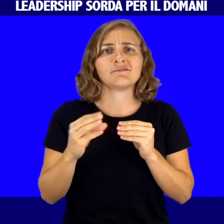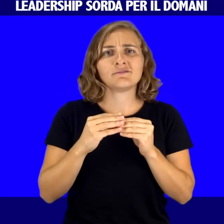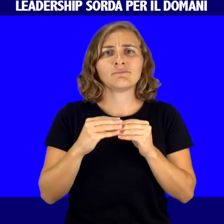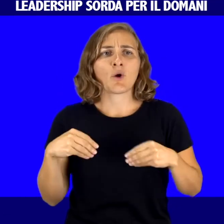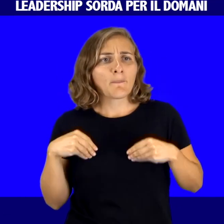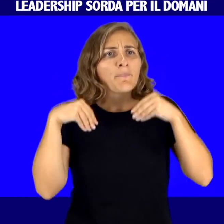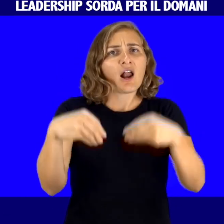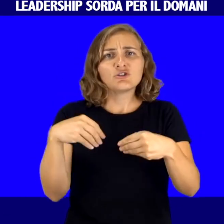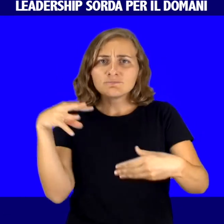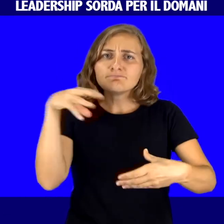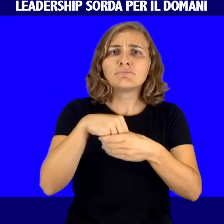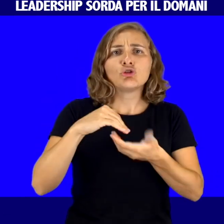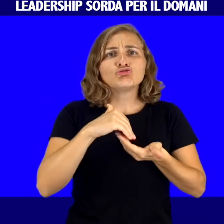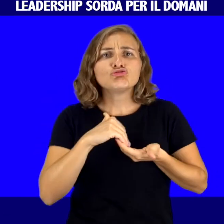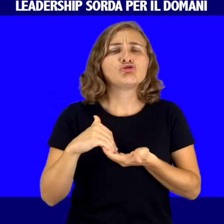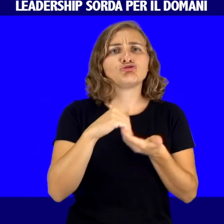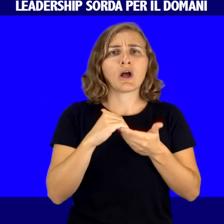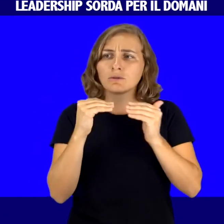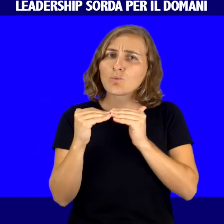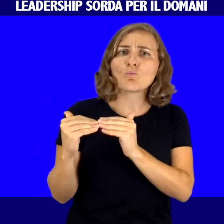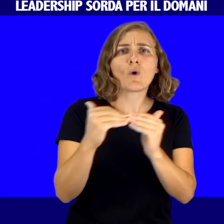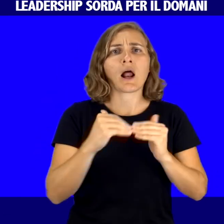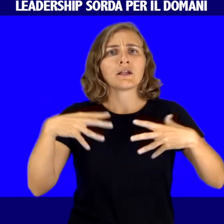partecipare alla società su base di uguaglianza con gli altri.